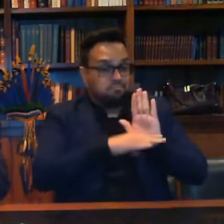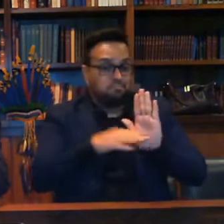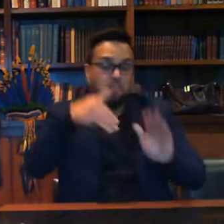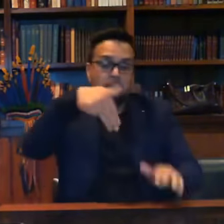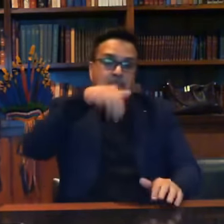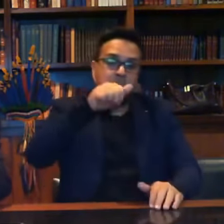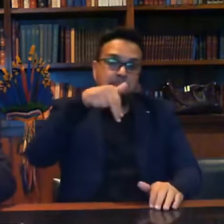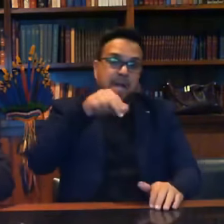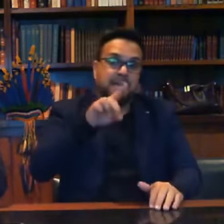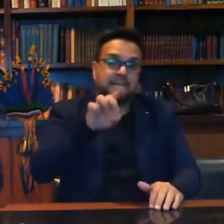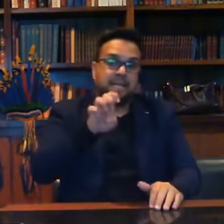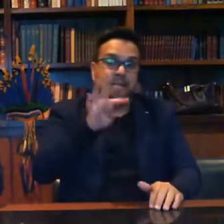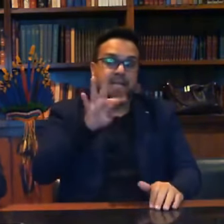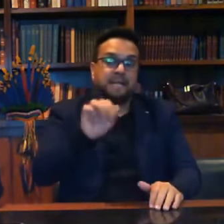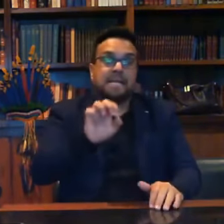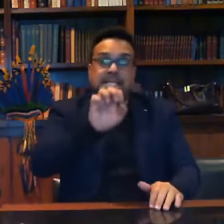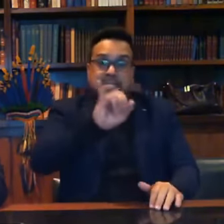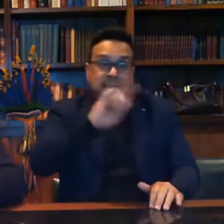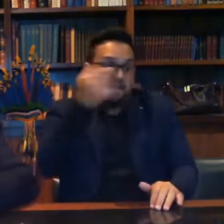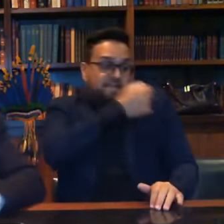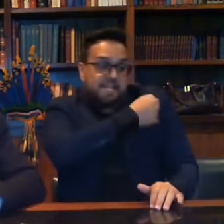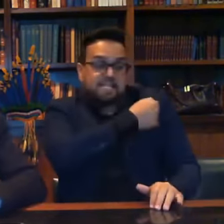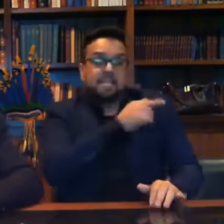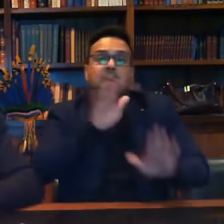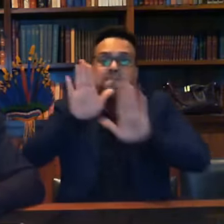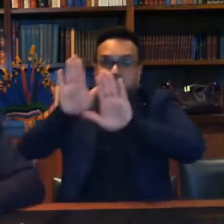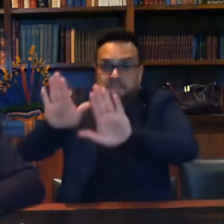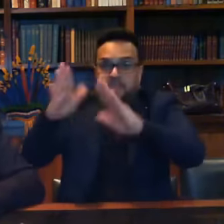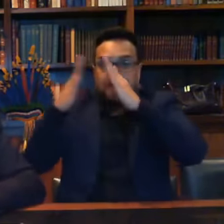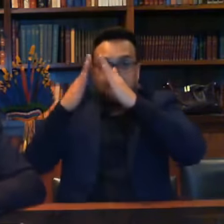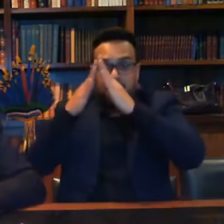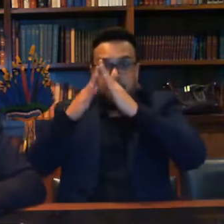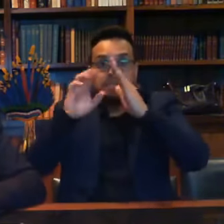vacina era fique em casa, quando se tiver volta para o hospital.